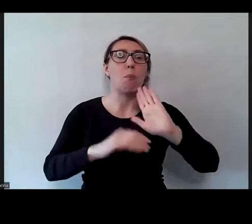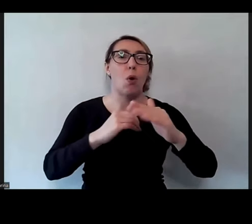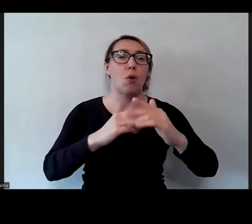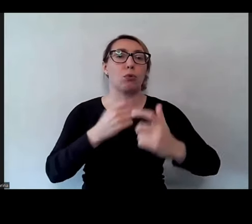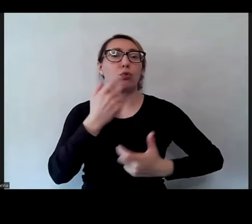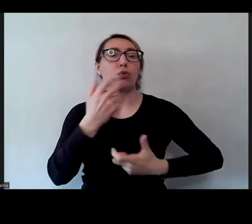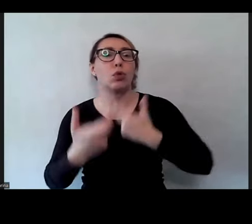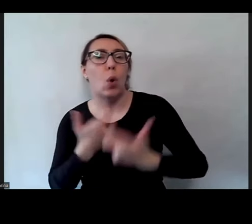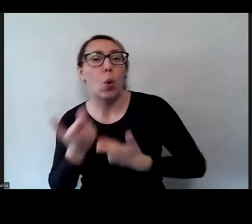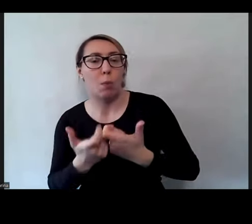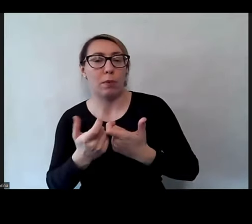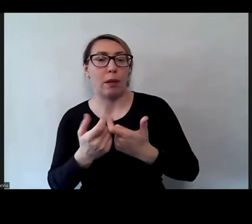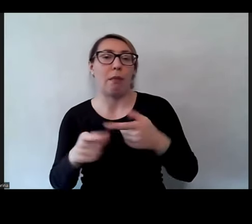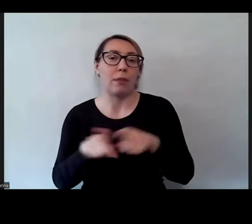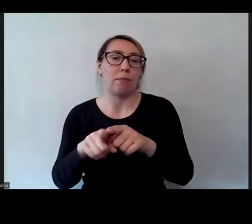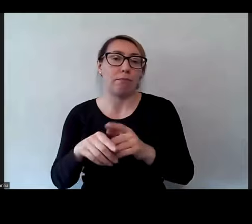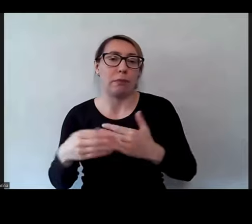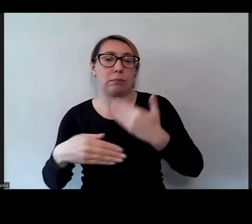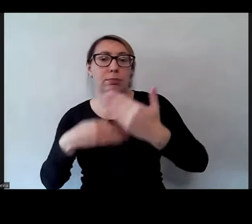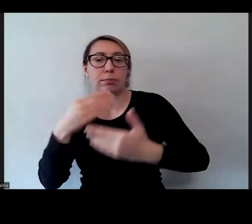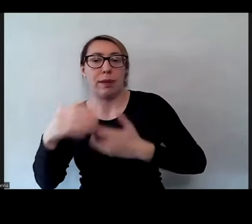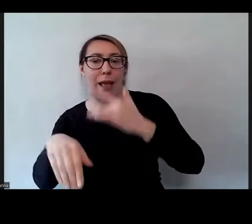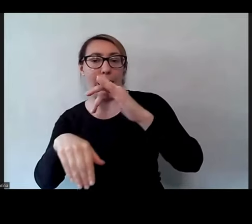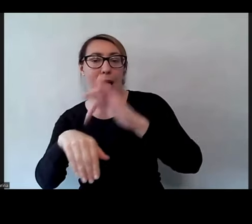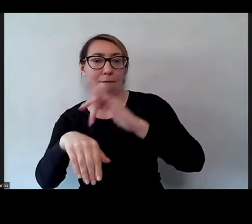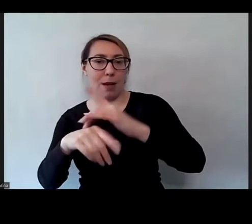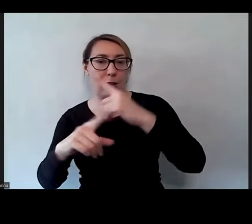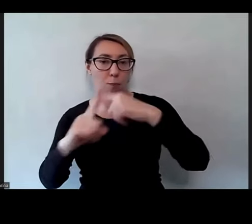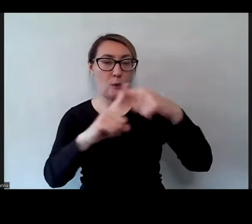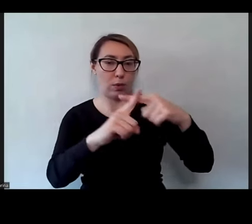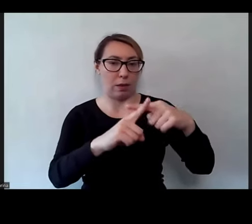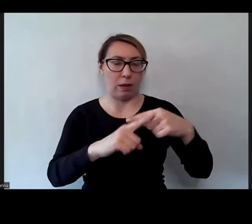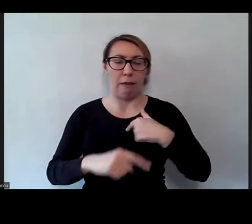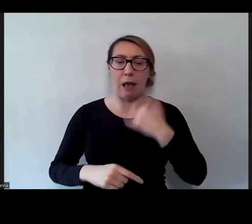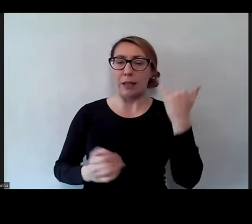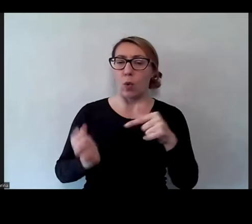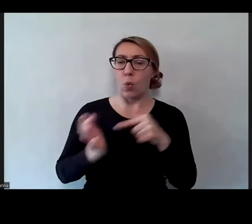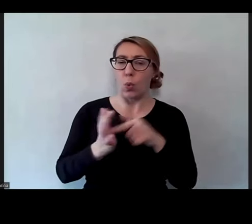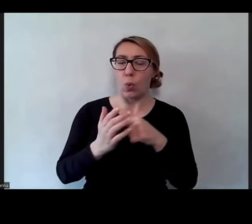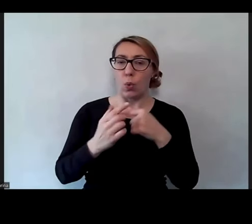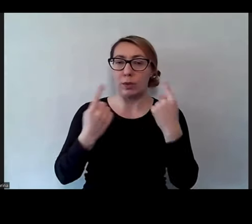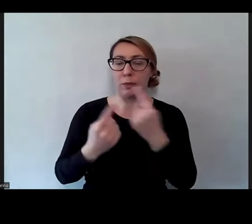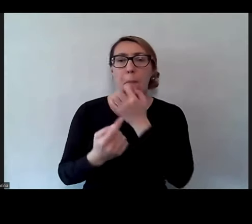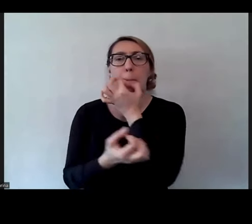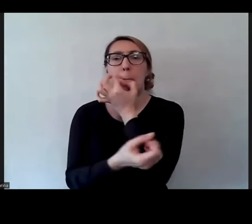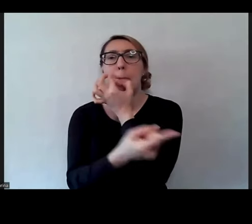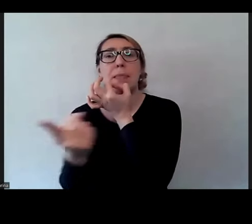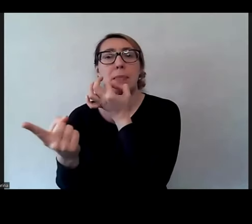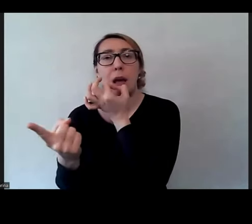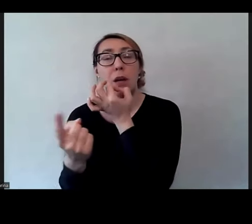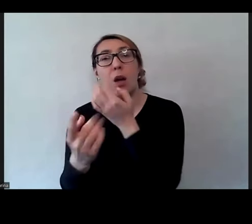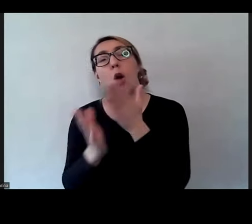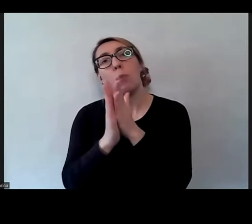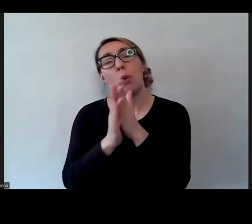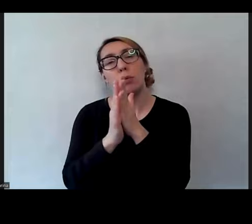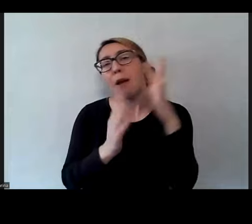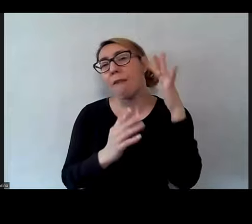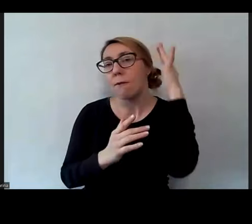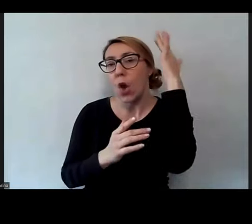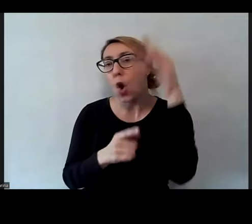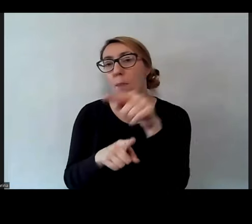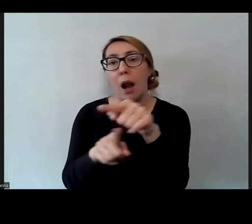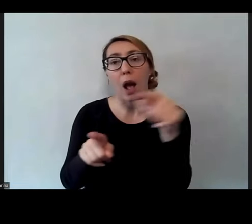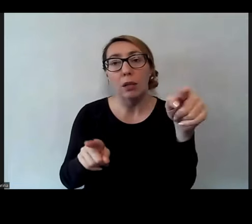efektu pozytywnego. Ja w takich sytuacjach zadaję takie kluczowe pytanie na szkolenia. To teraz wyobraźcie sobie, szanowni państwo,